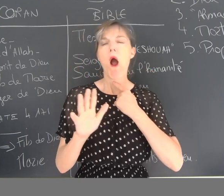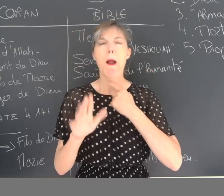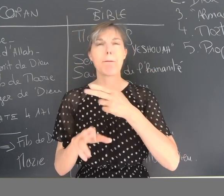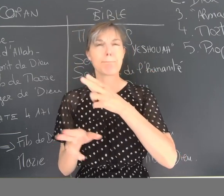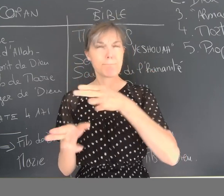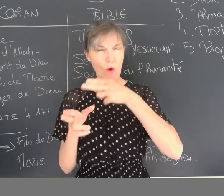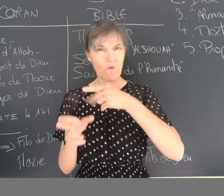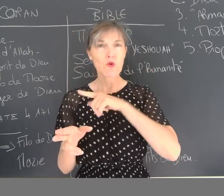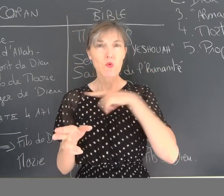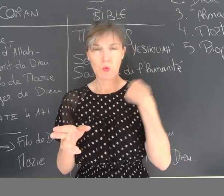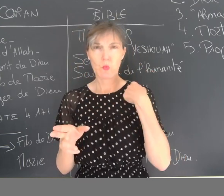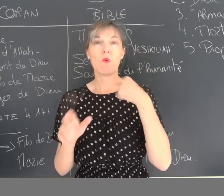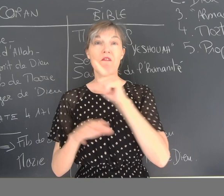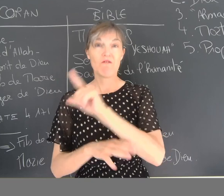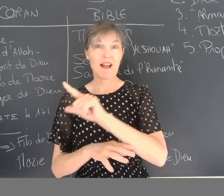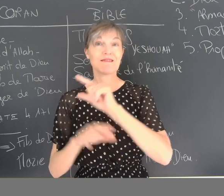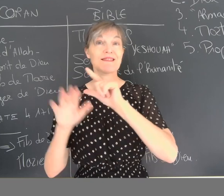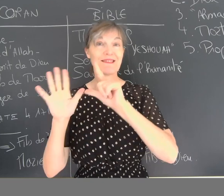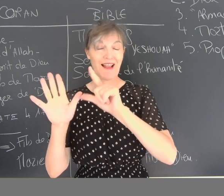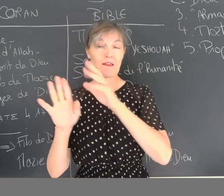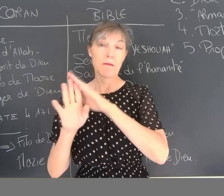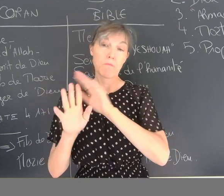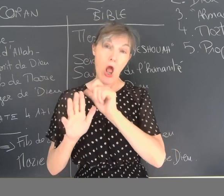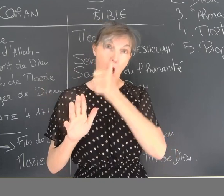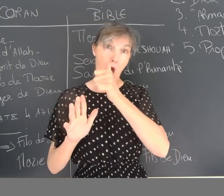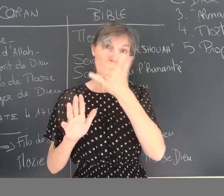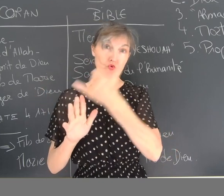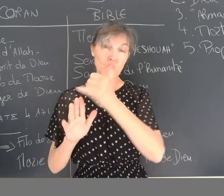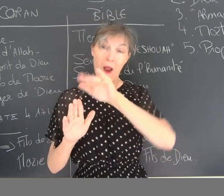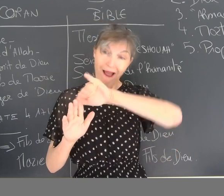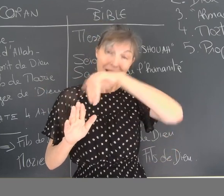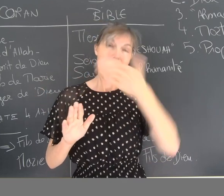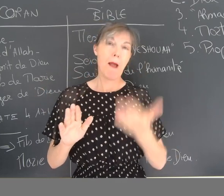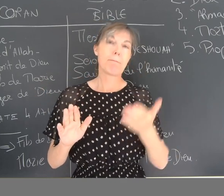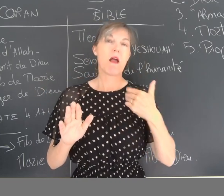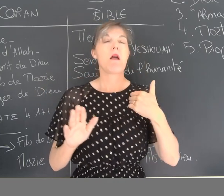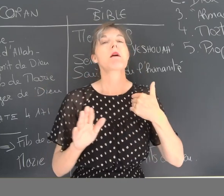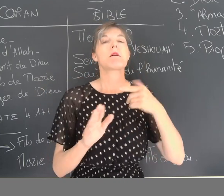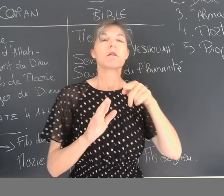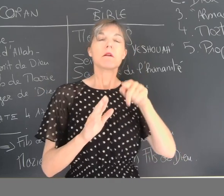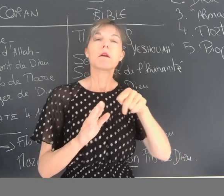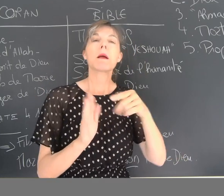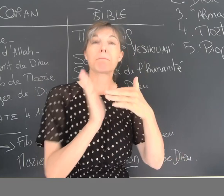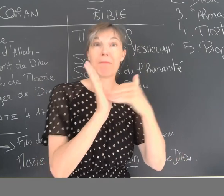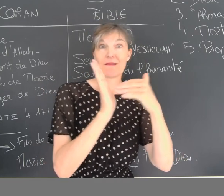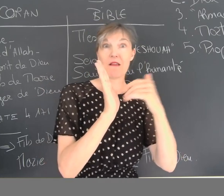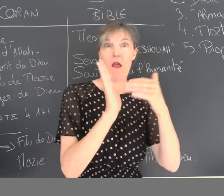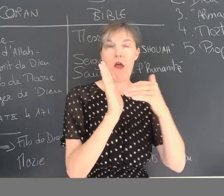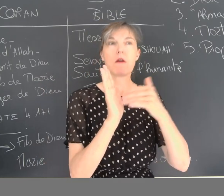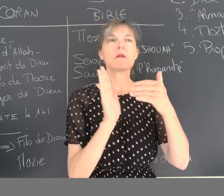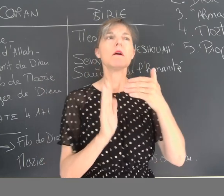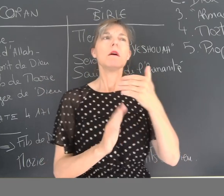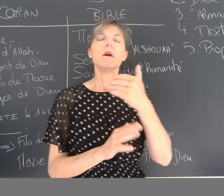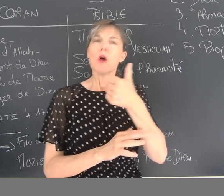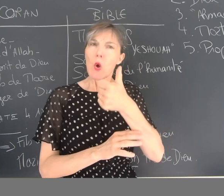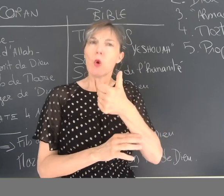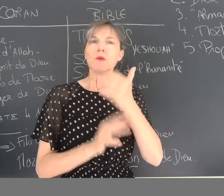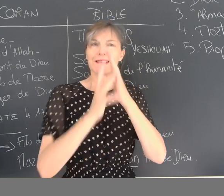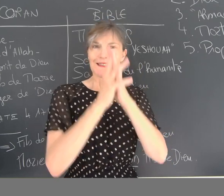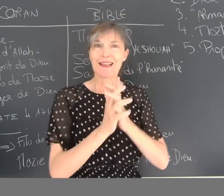Et le 28 juin, donc, l'article, il s'est produit quelque chose suite au 27 juin à la mort du